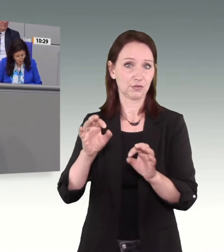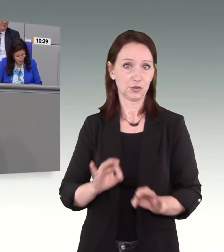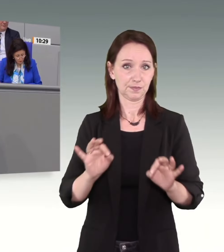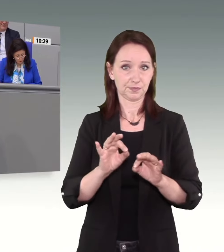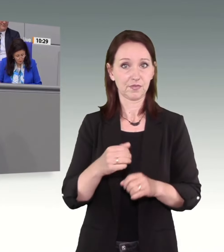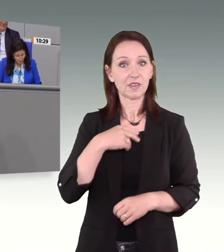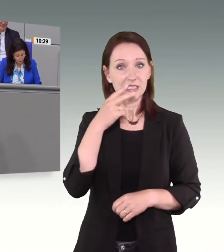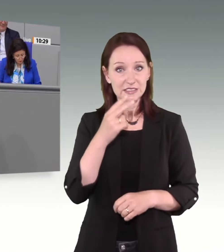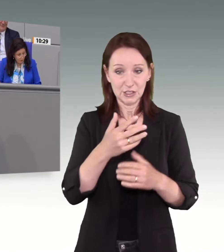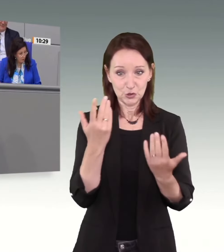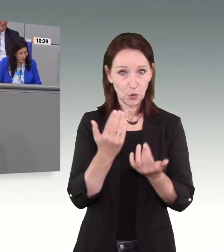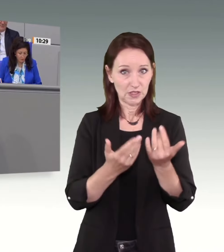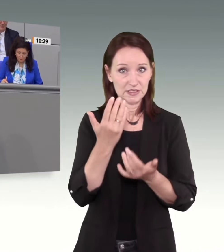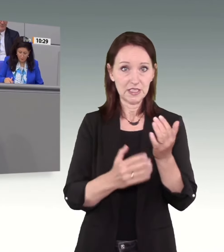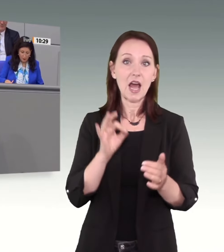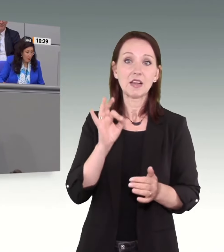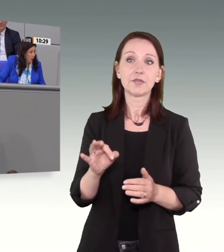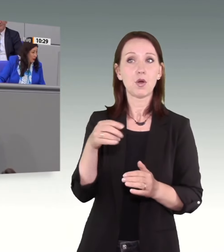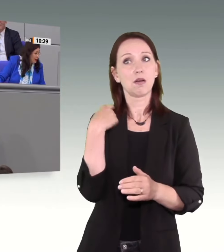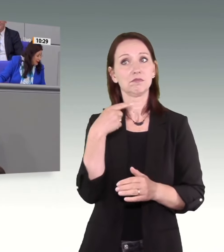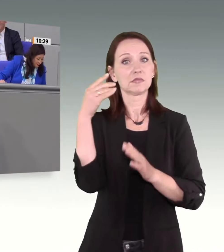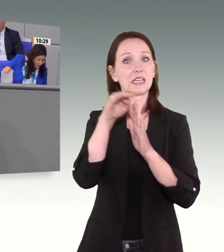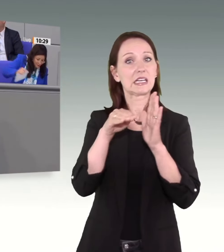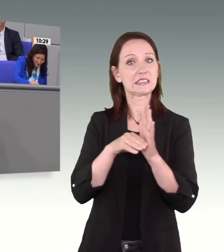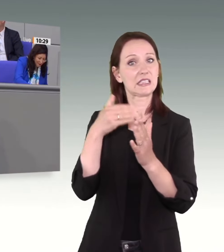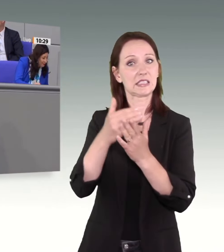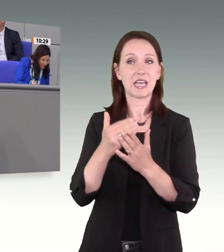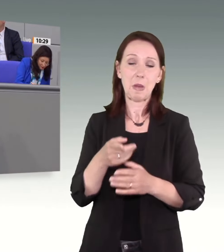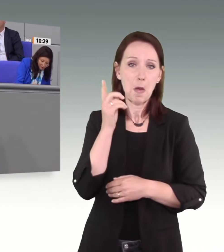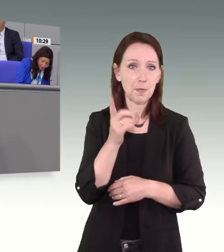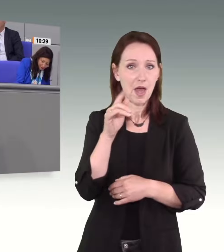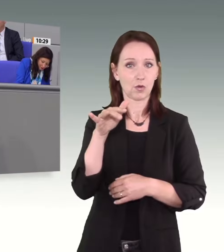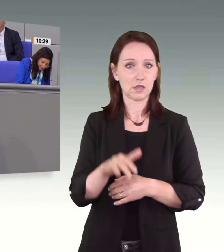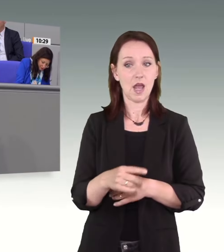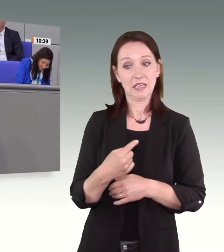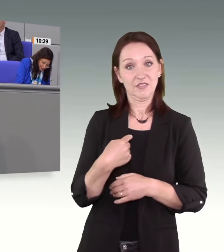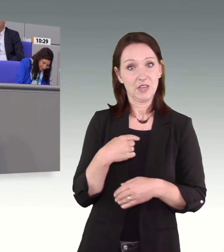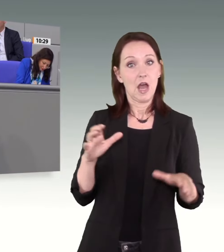Unionsfraktion lassen es nicht zu, dass die Bundesregierung sie einfach abheftet und zur Seite legt.